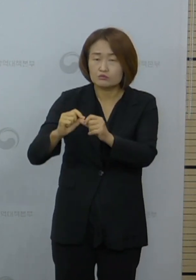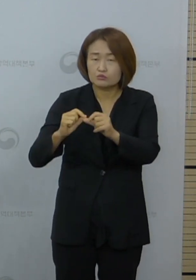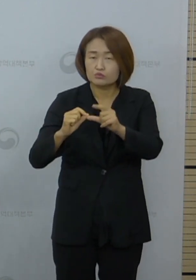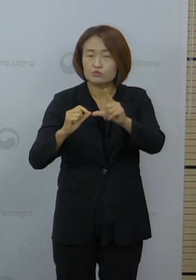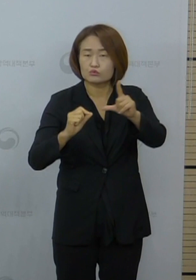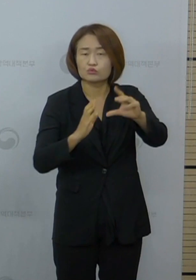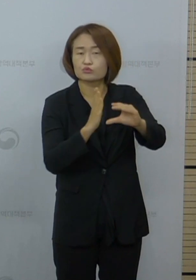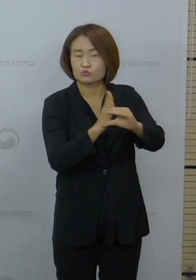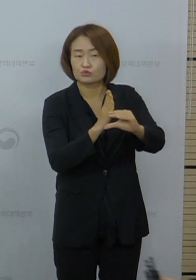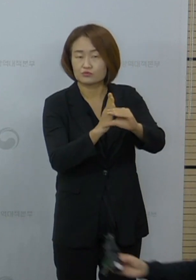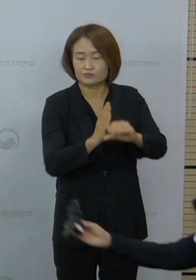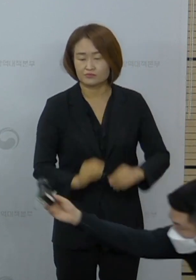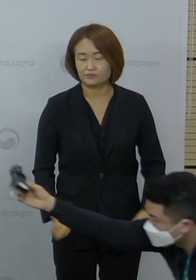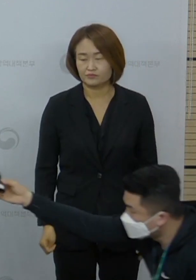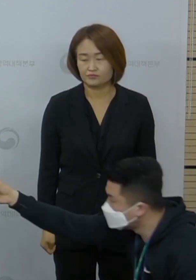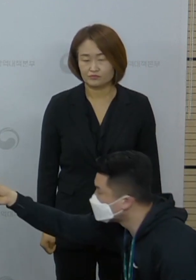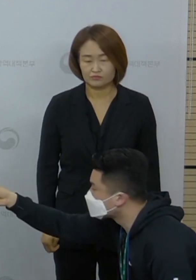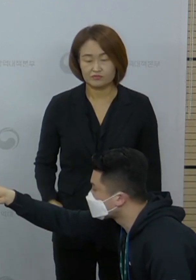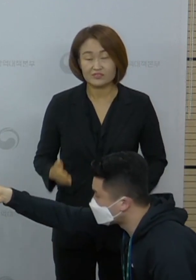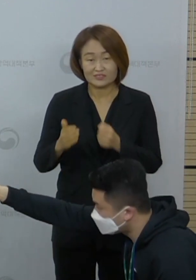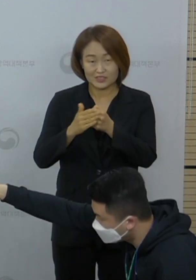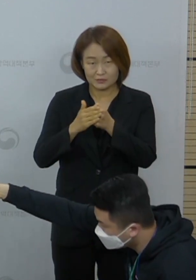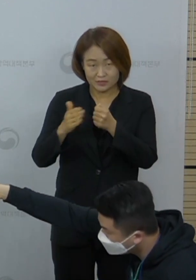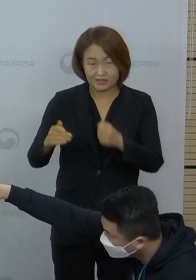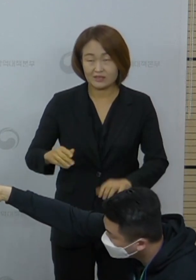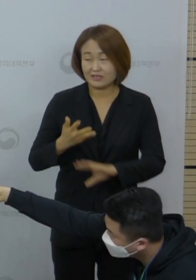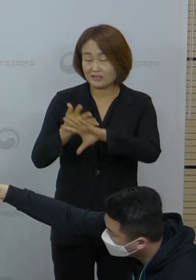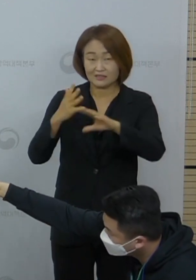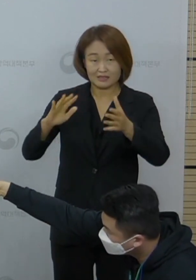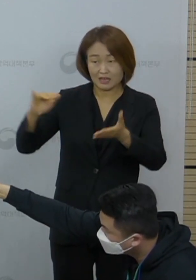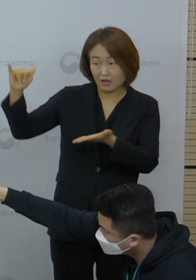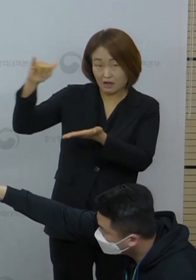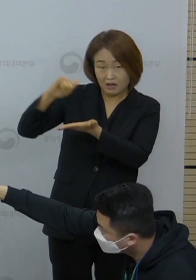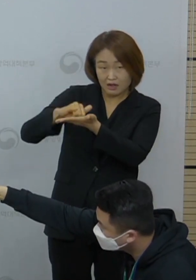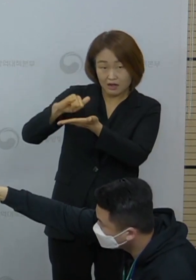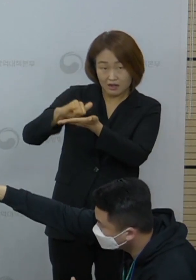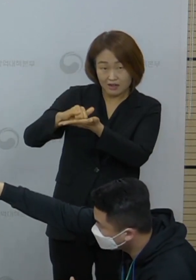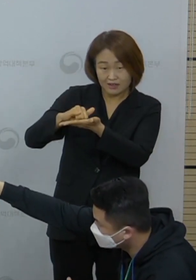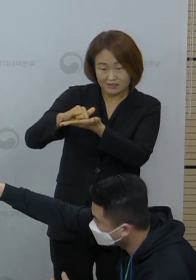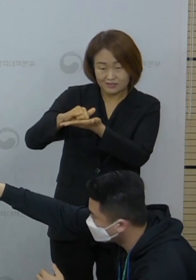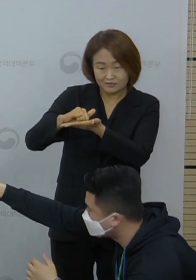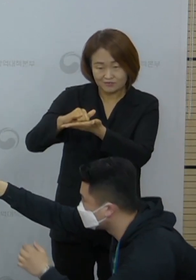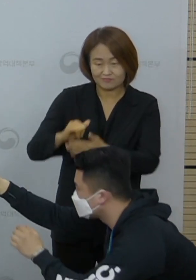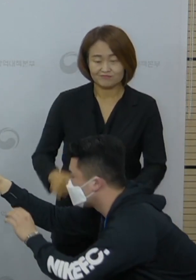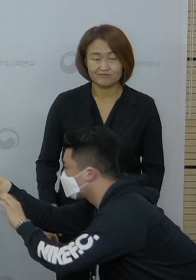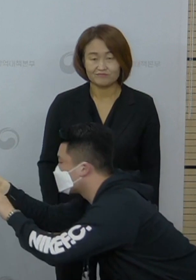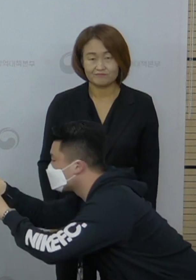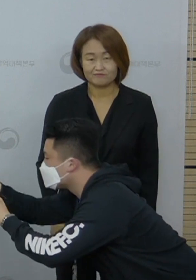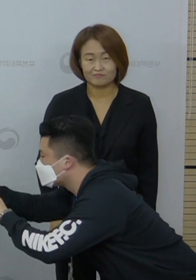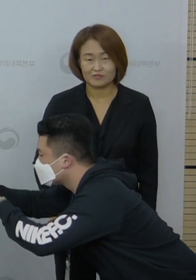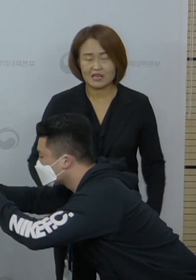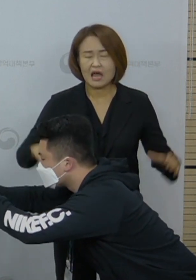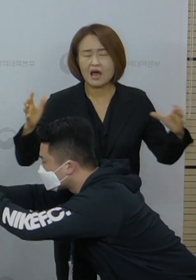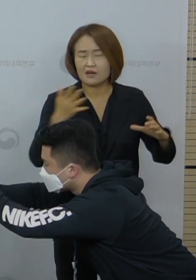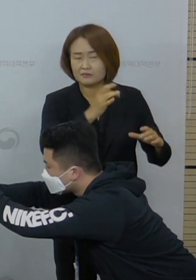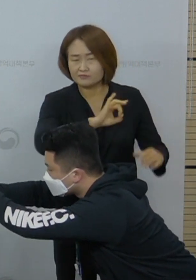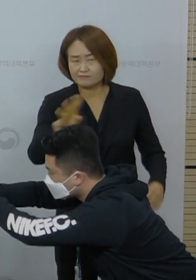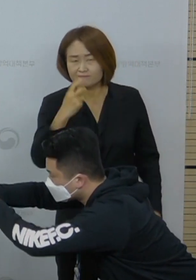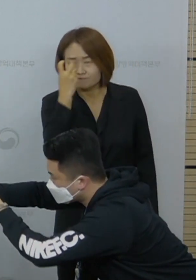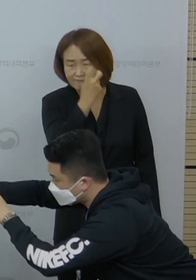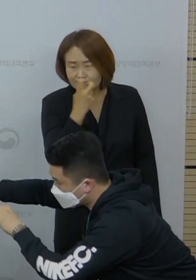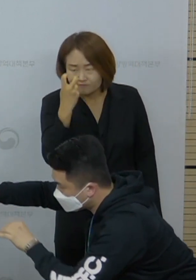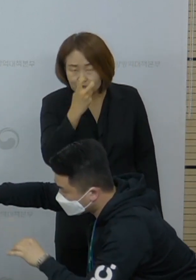증가하고 있습니다. 이에 따라 해외 입국자 전수에 대해서 14일간